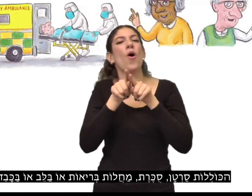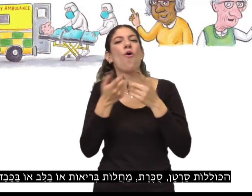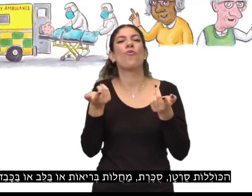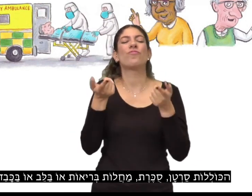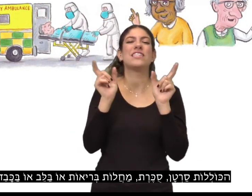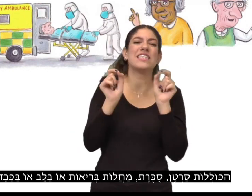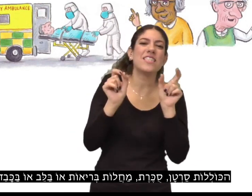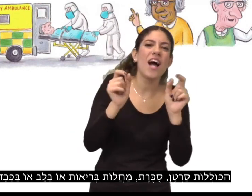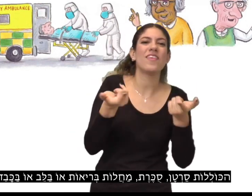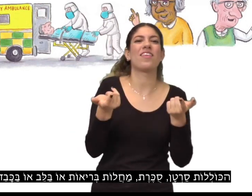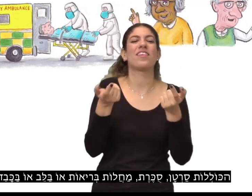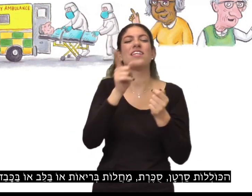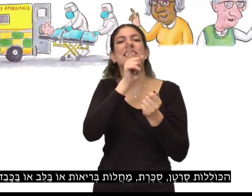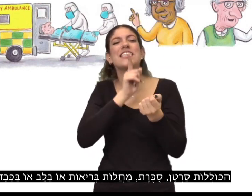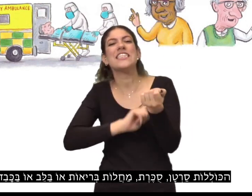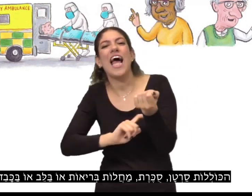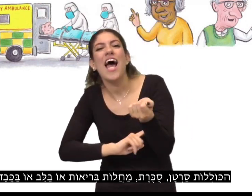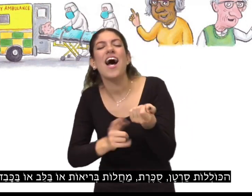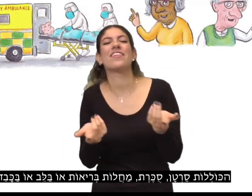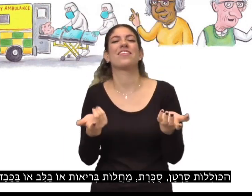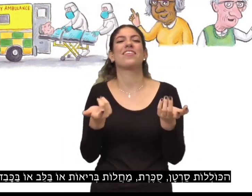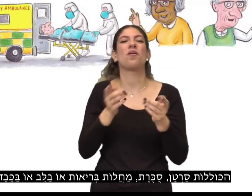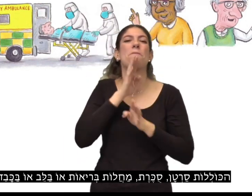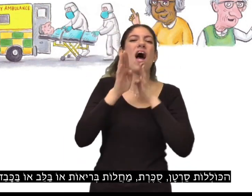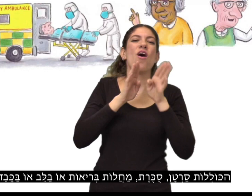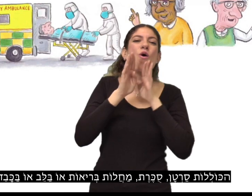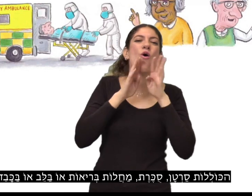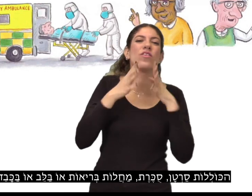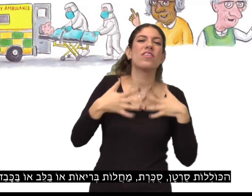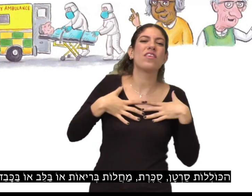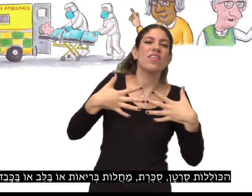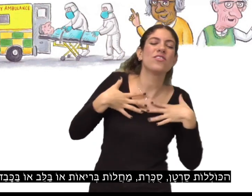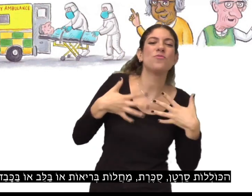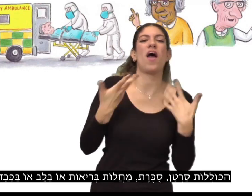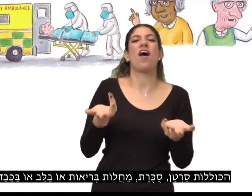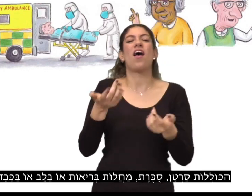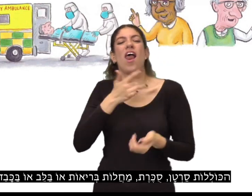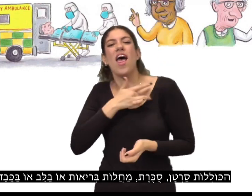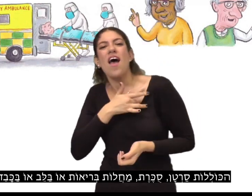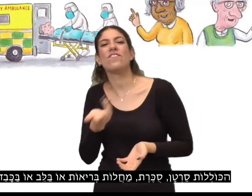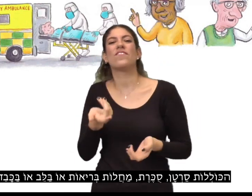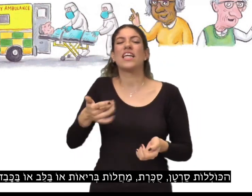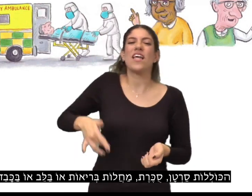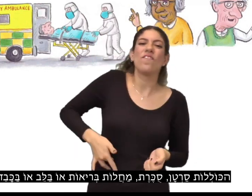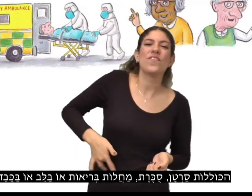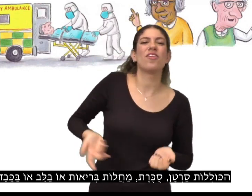סוכרת, מחלות בריאות או בלב או בכבד ועוד.